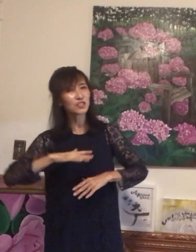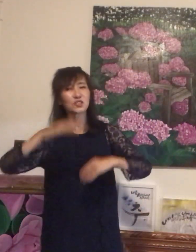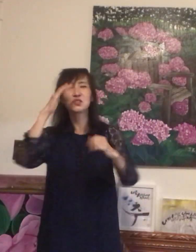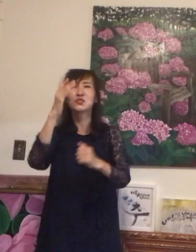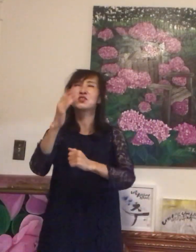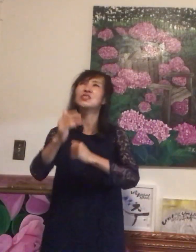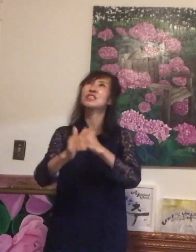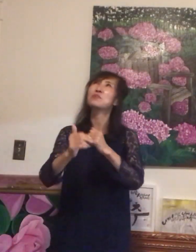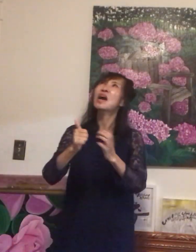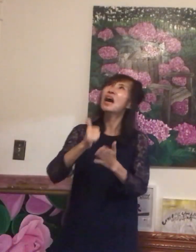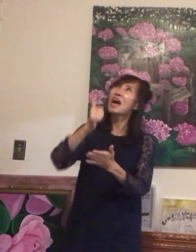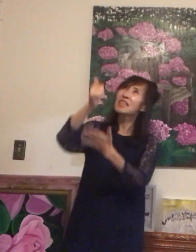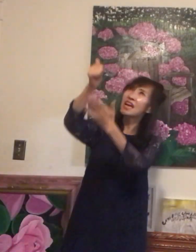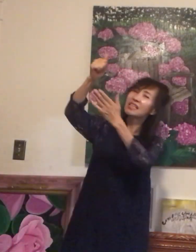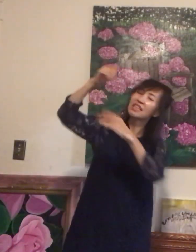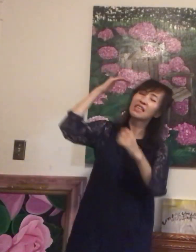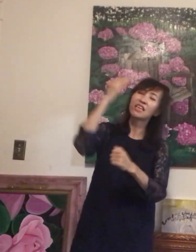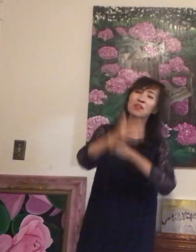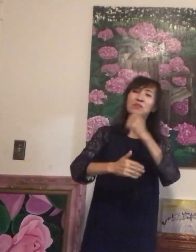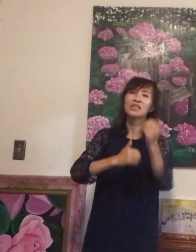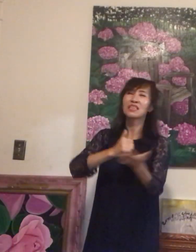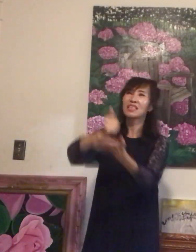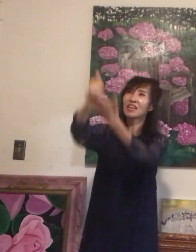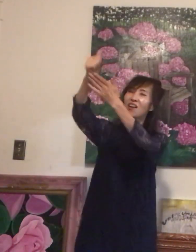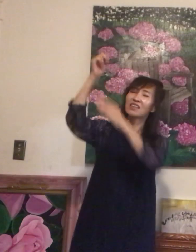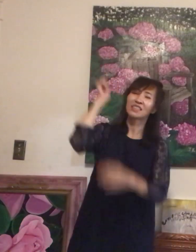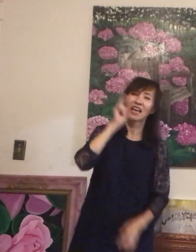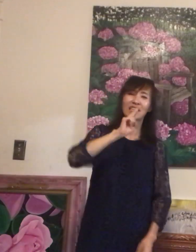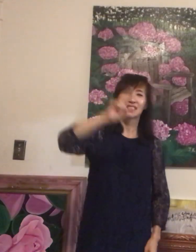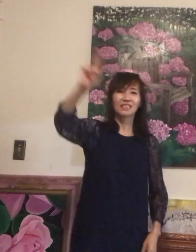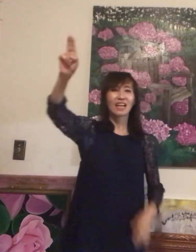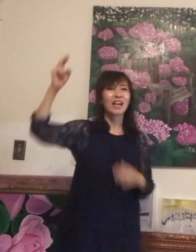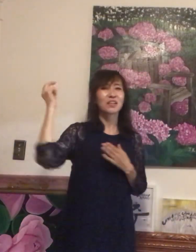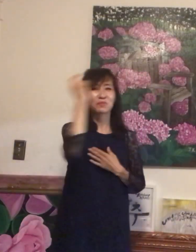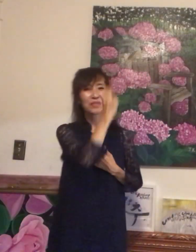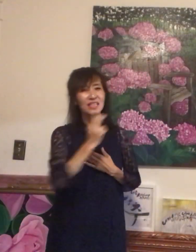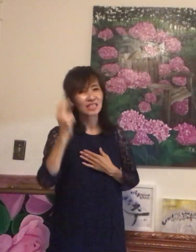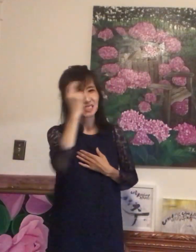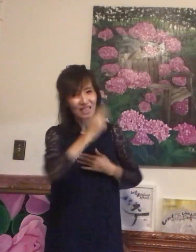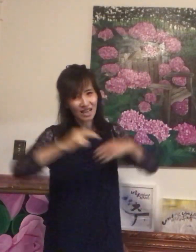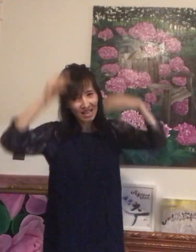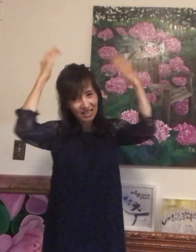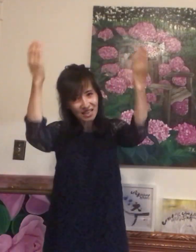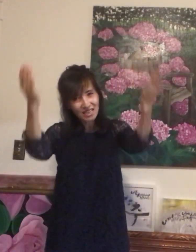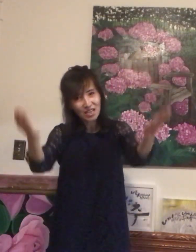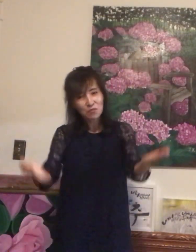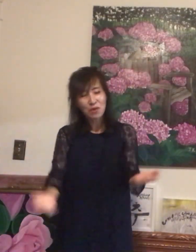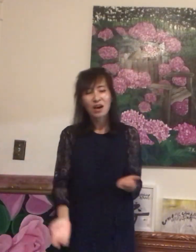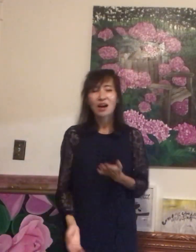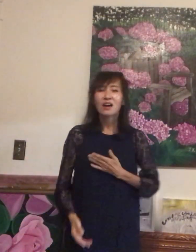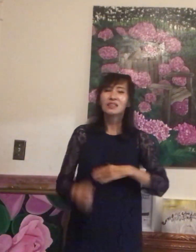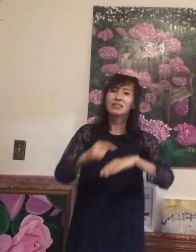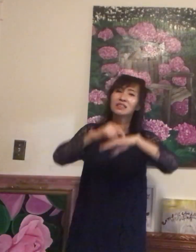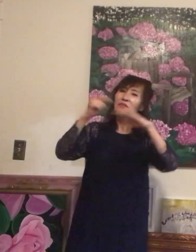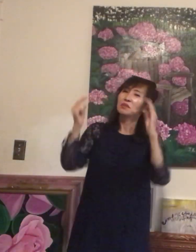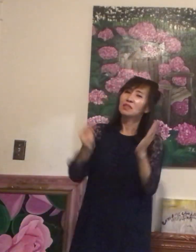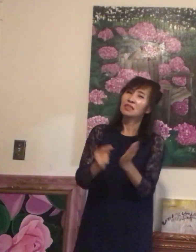주님 하느님이여 나를 살피사 나의 마음을